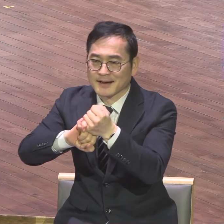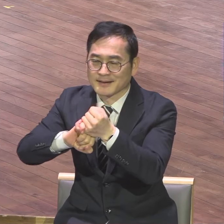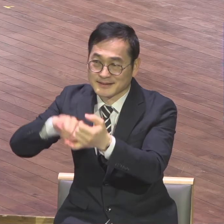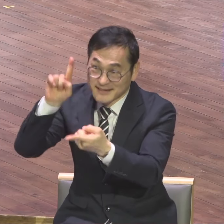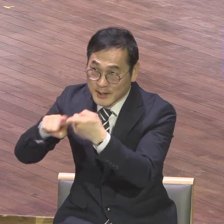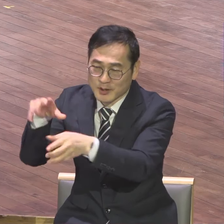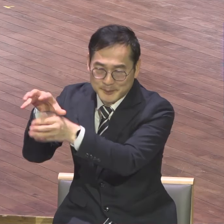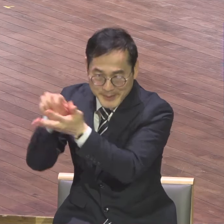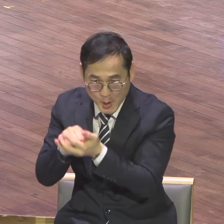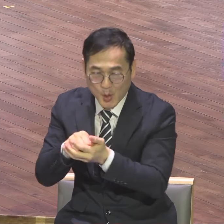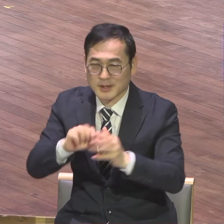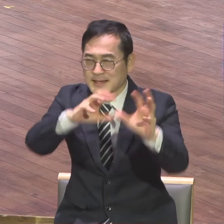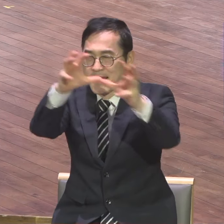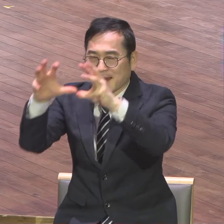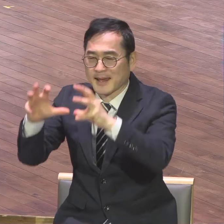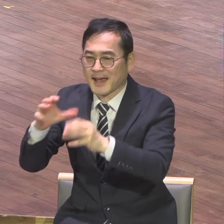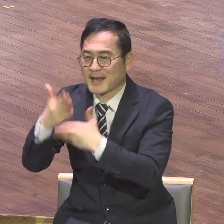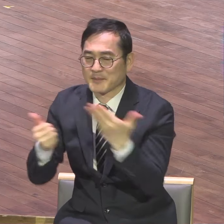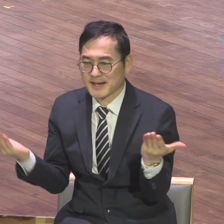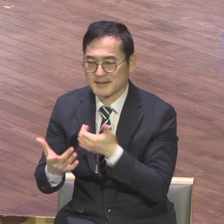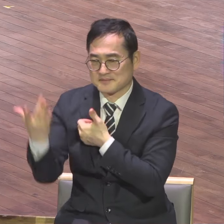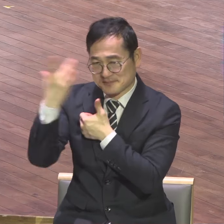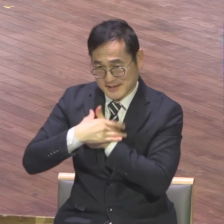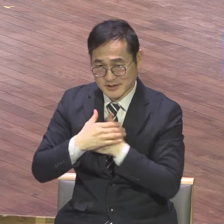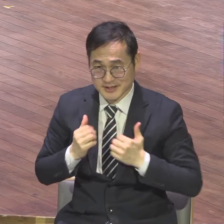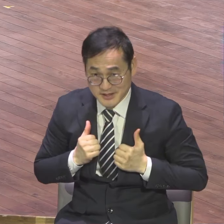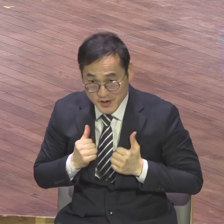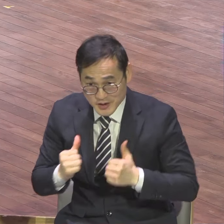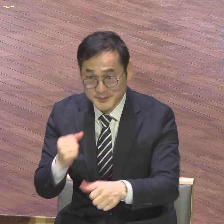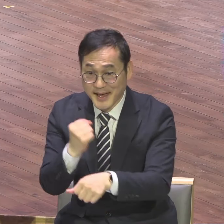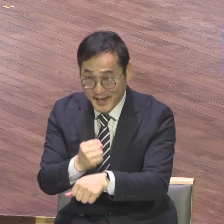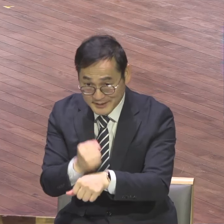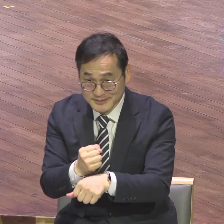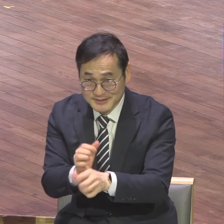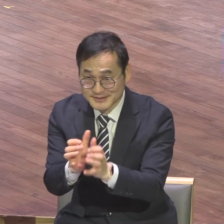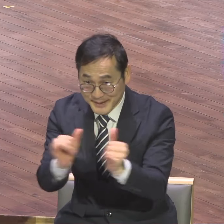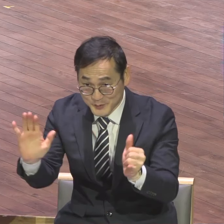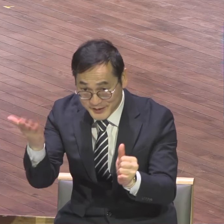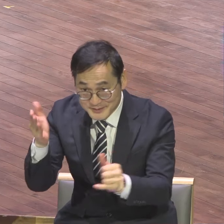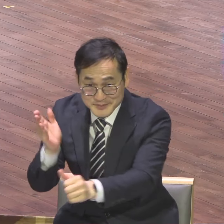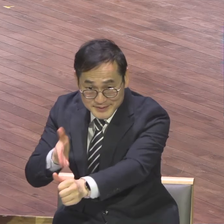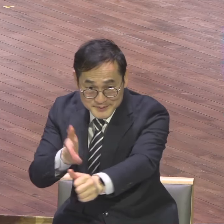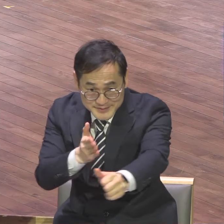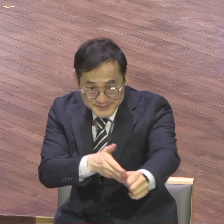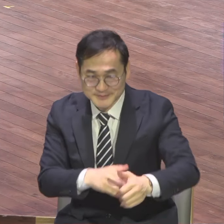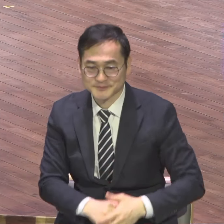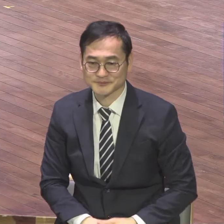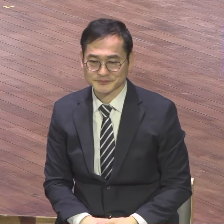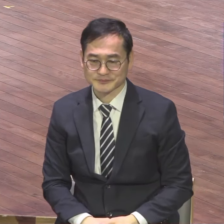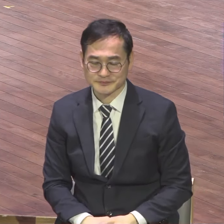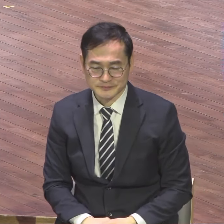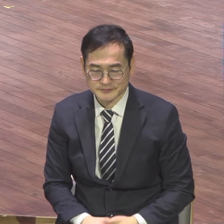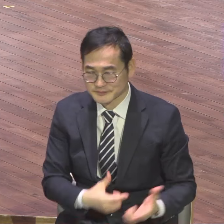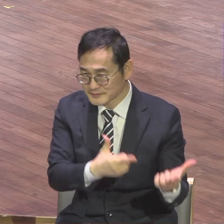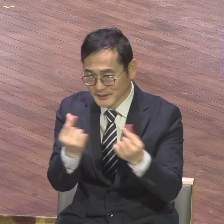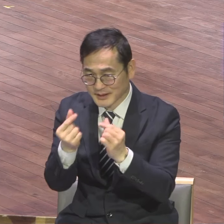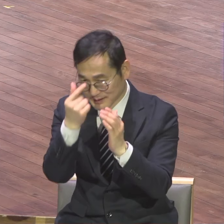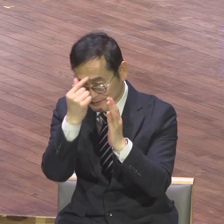기업으로 얻게 하는 237 치유 서밋으로 모두 다 스님 받기를 죄모로 축복합니다 기도합시다 아버지 하나님 영계 모든